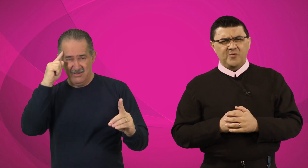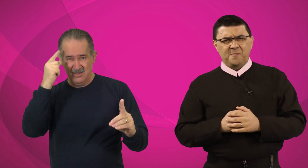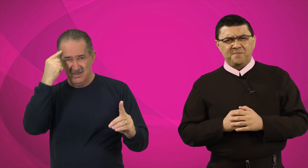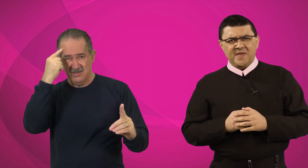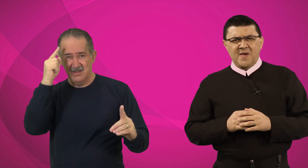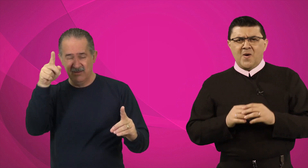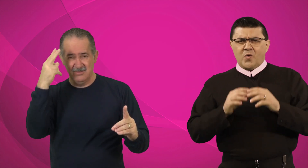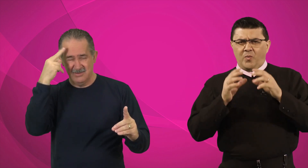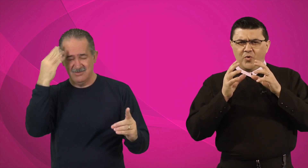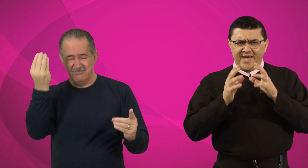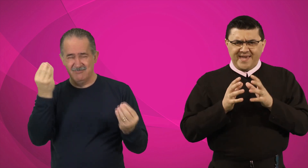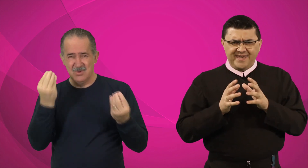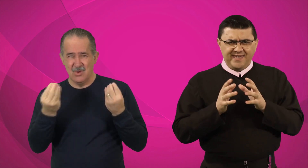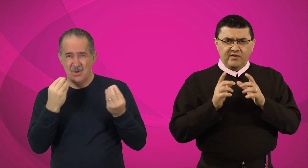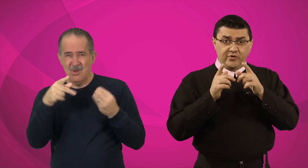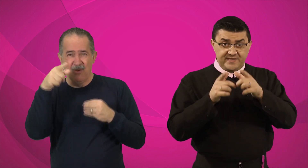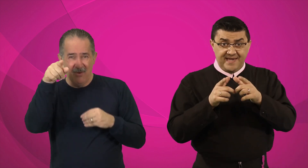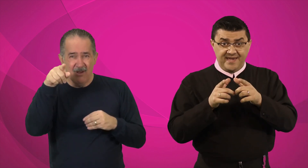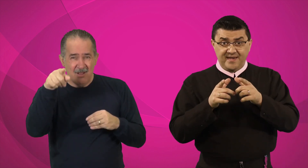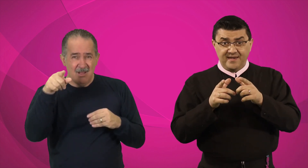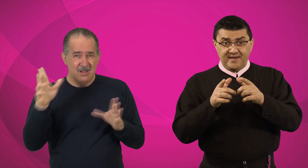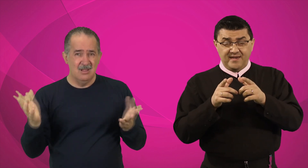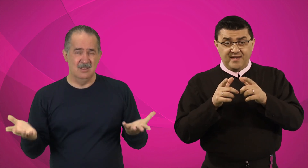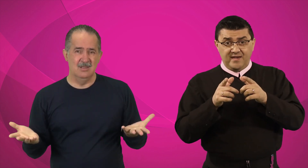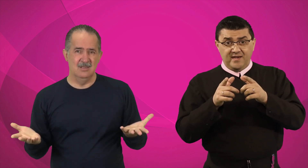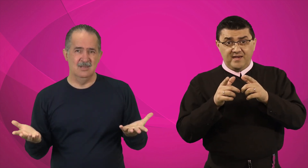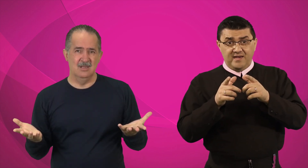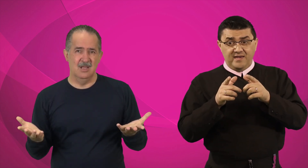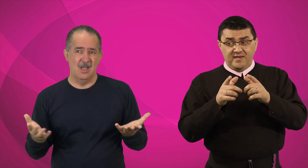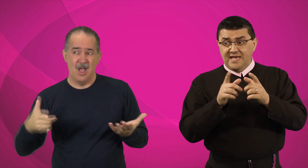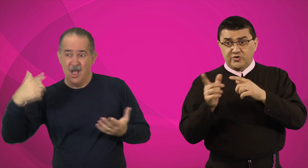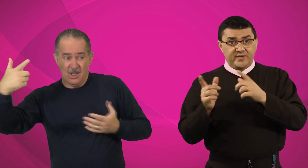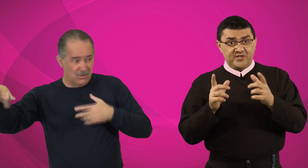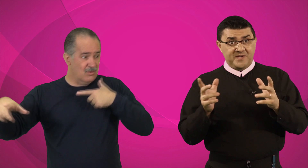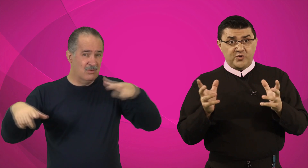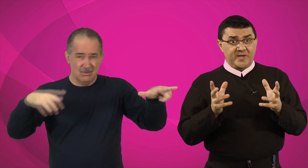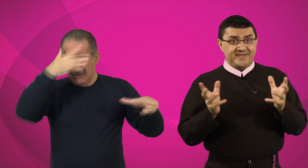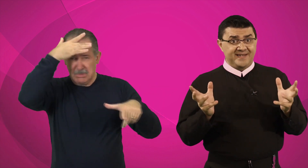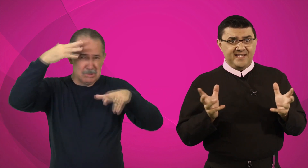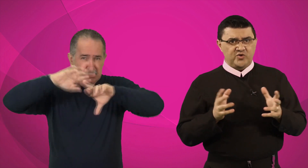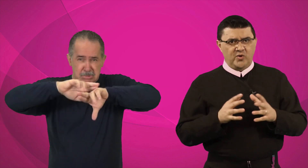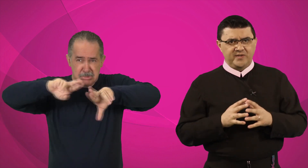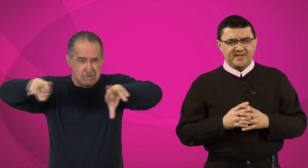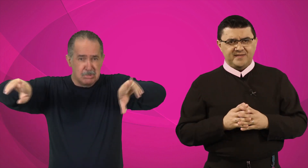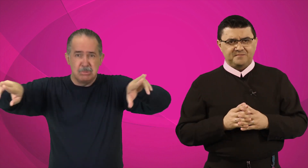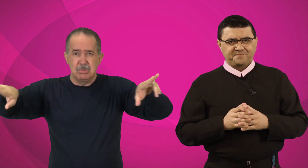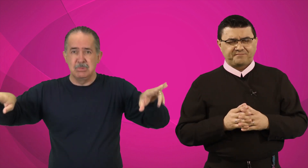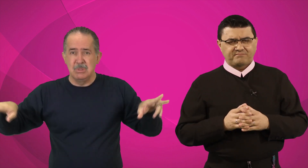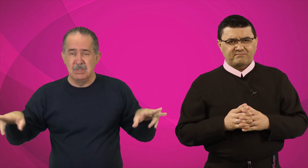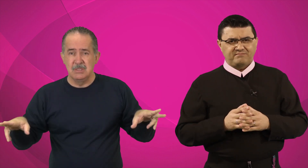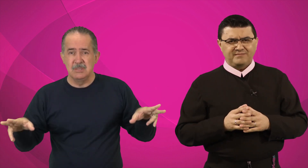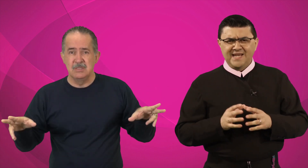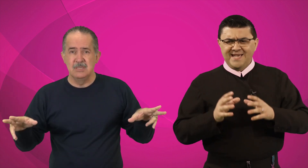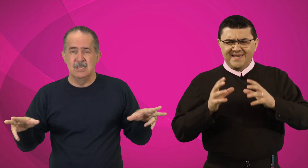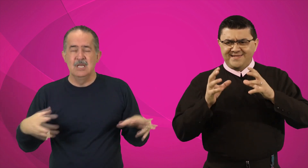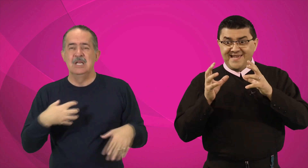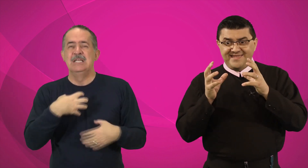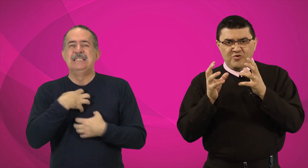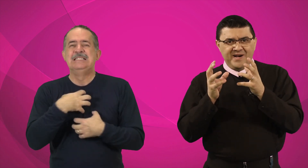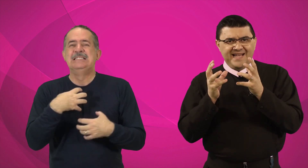como é que você e as outras pessoas, tantas outras, sentem uma